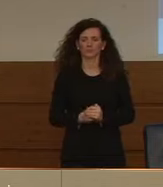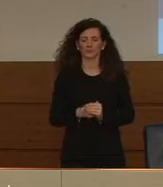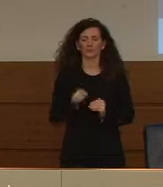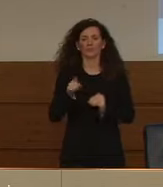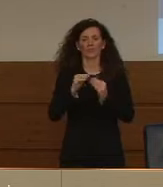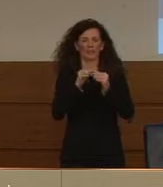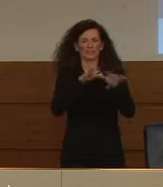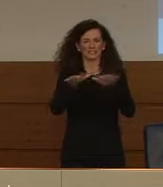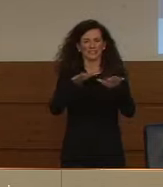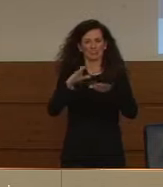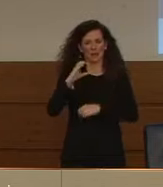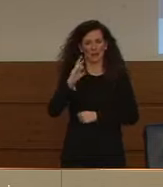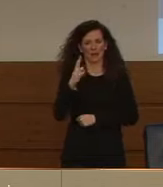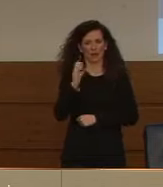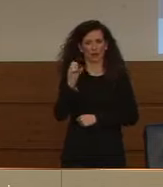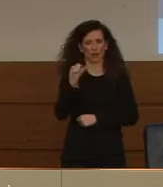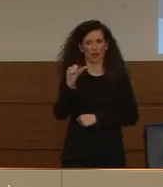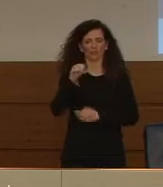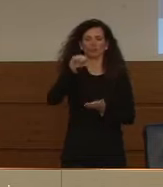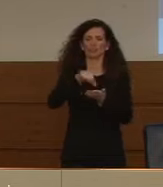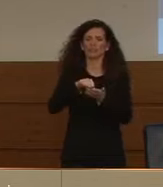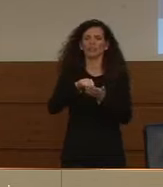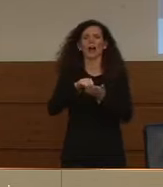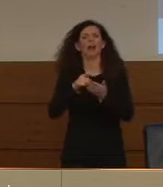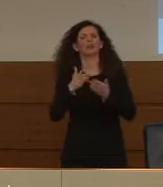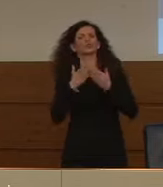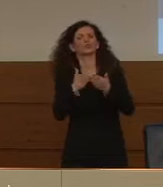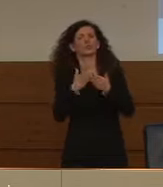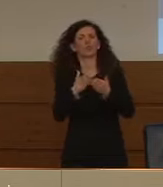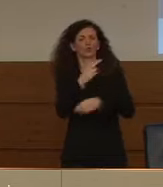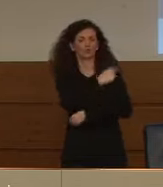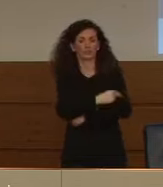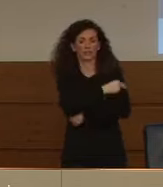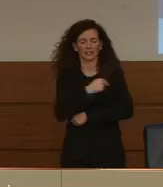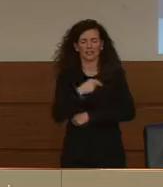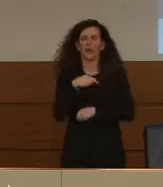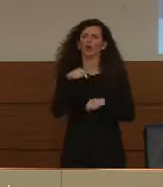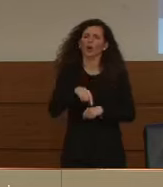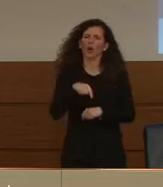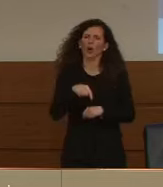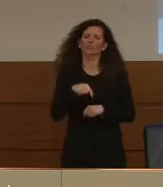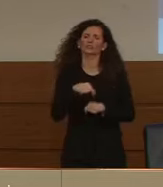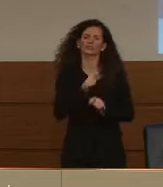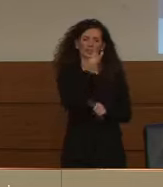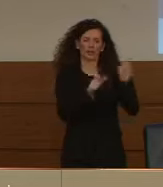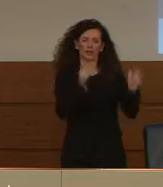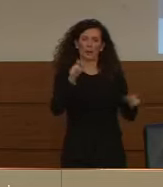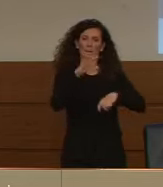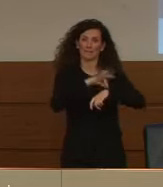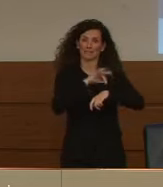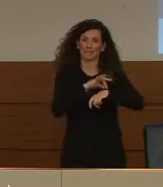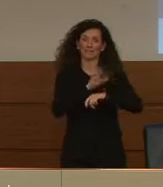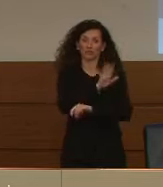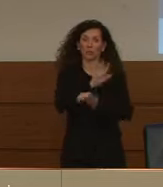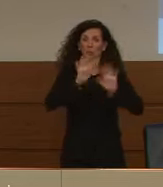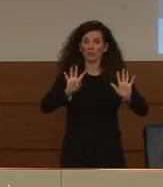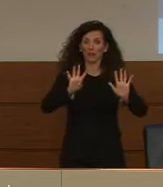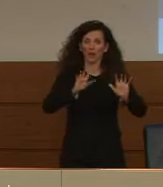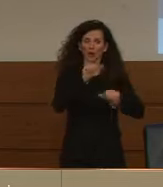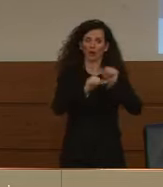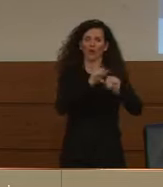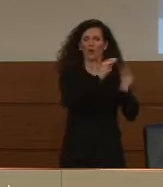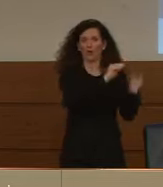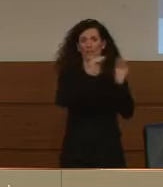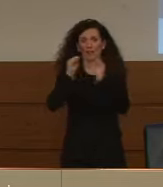CROSS, della centrale remota di soccorso sanitario, oggi sono stati trasferiti 59 pazienti dalla